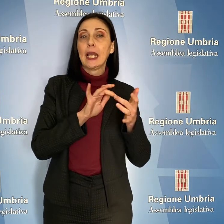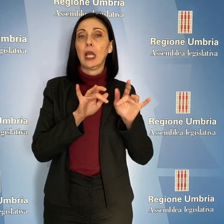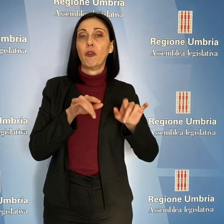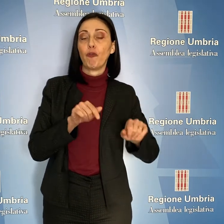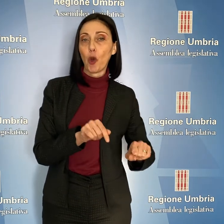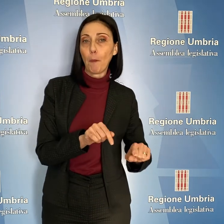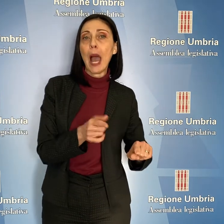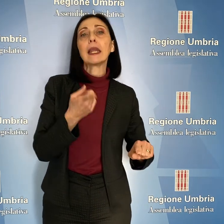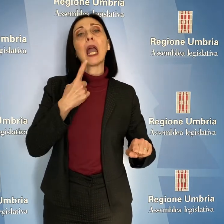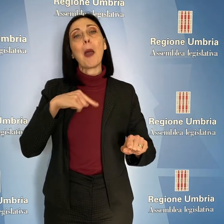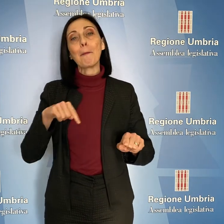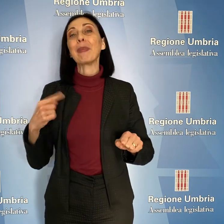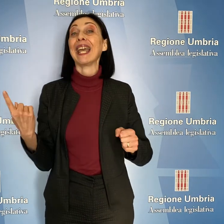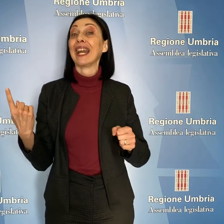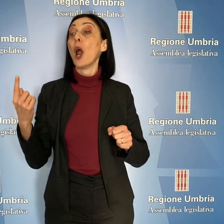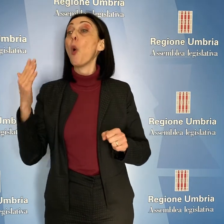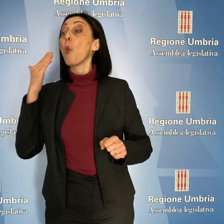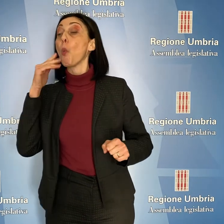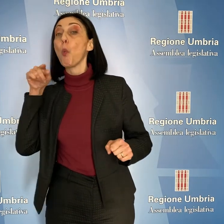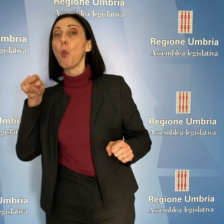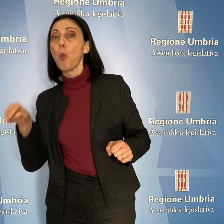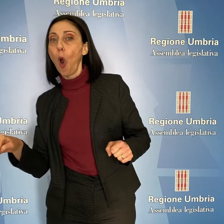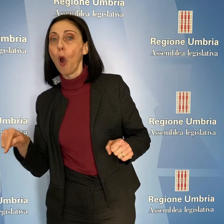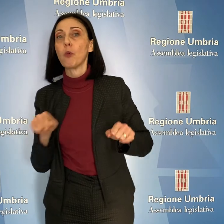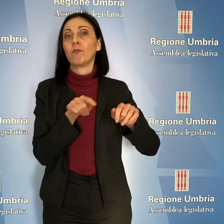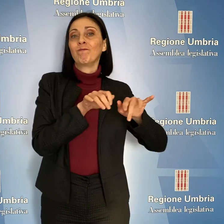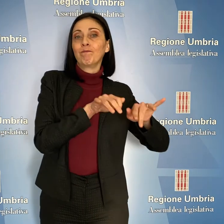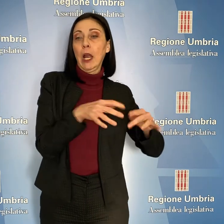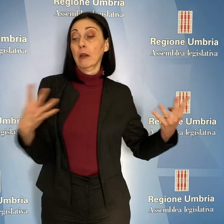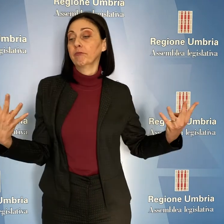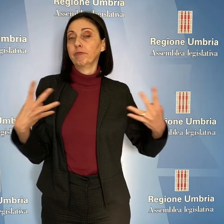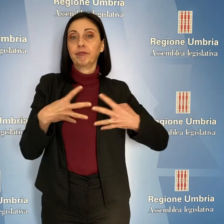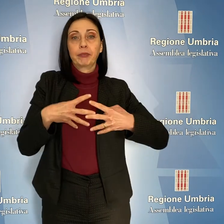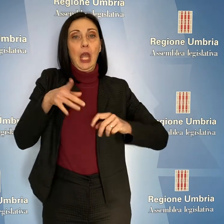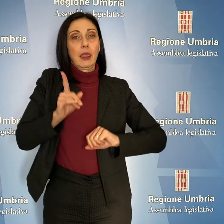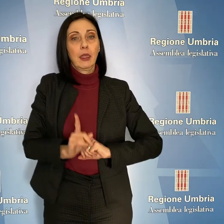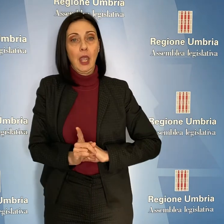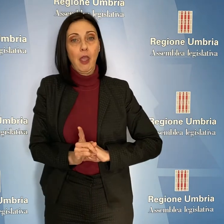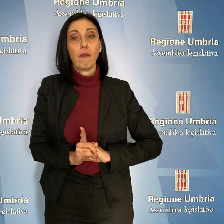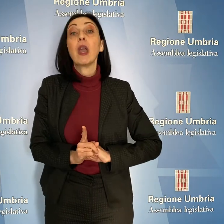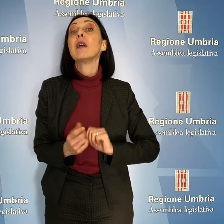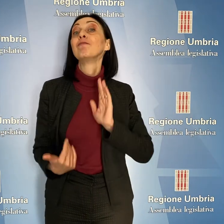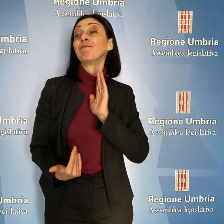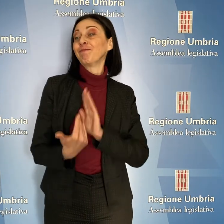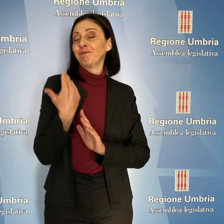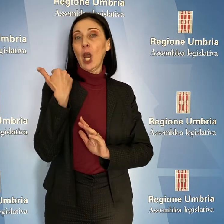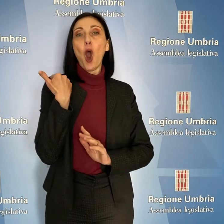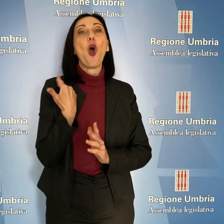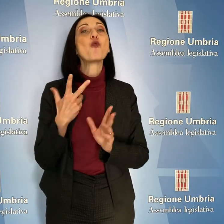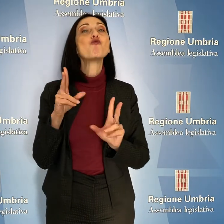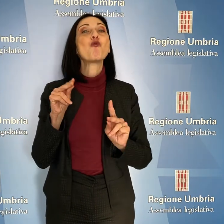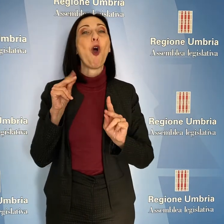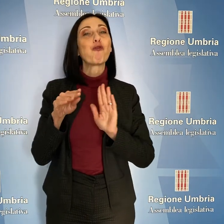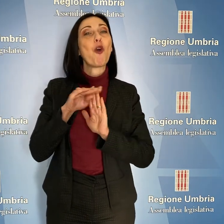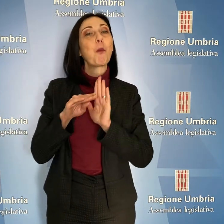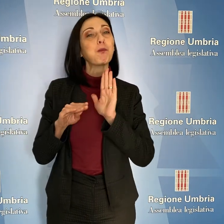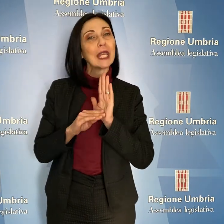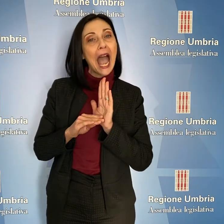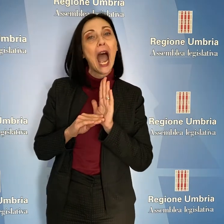relative all'interazione uomo-macchina. È in uscita un grande e innovativo piano di formazione sulle competenze digitali.